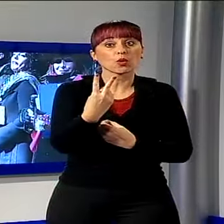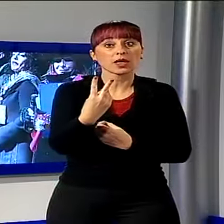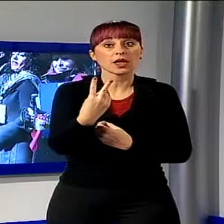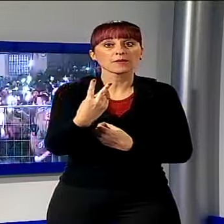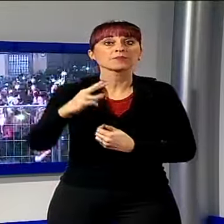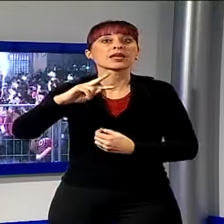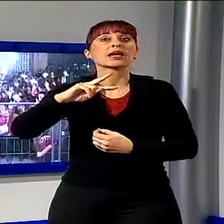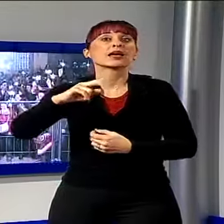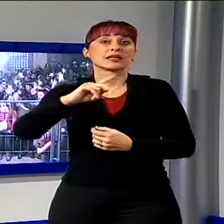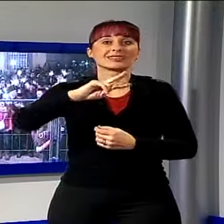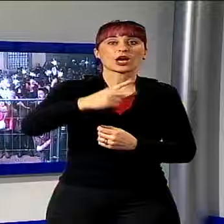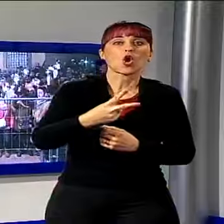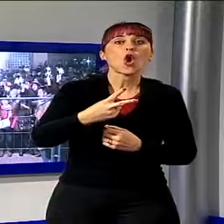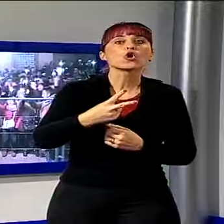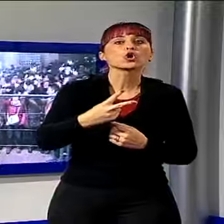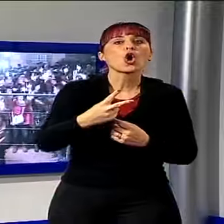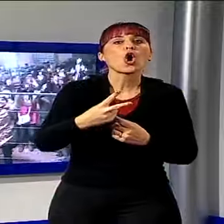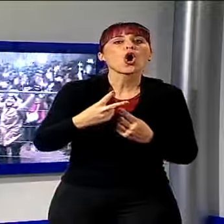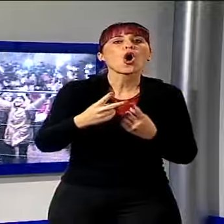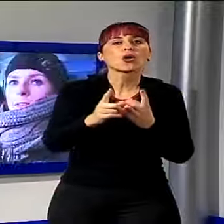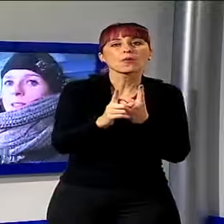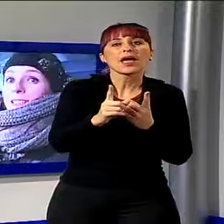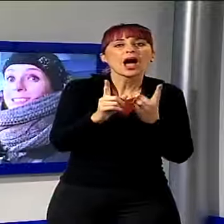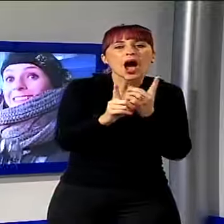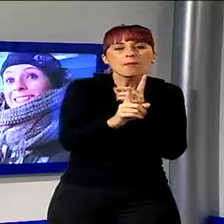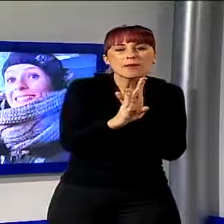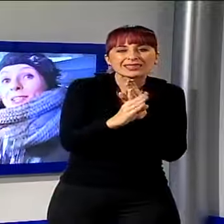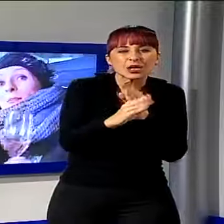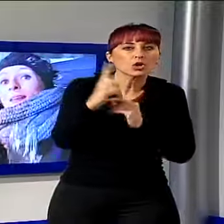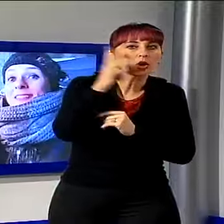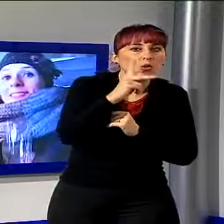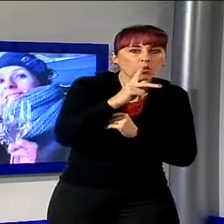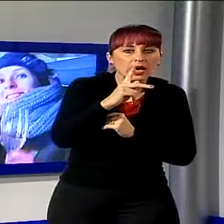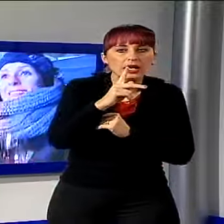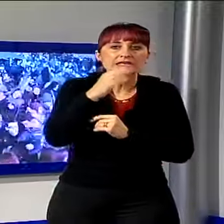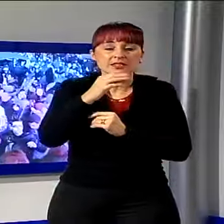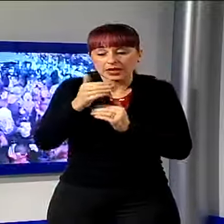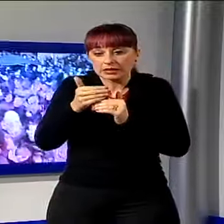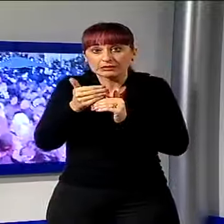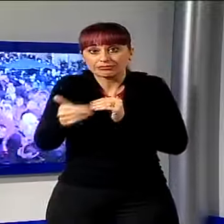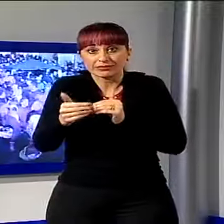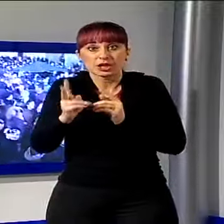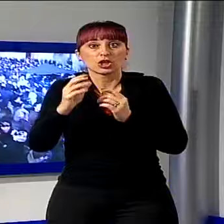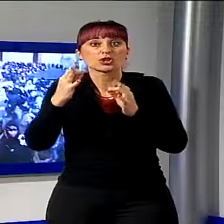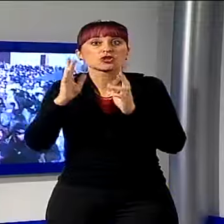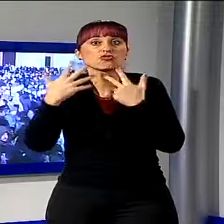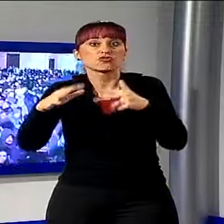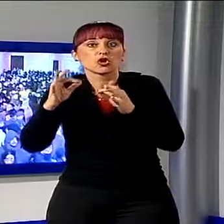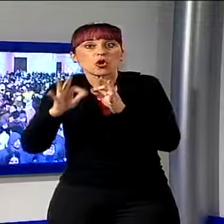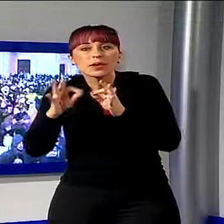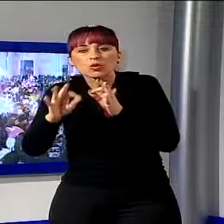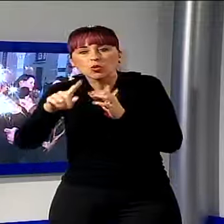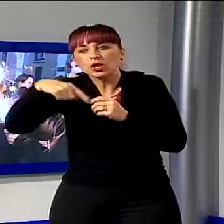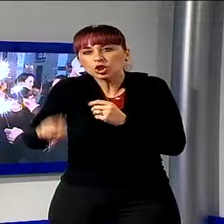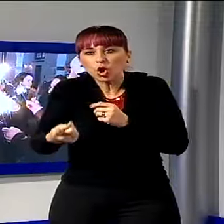alla mezzanotte di Lucca, 18 minuti e un secondo dopo quello ufficiale per celebrare la meridiana che passa dalla Torre delle Ore.